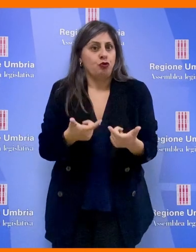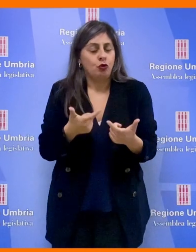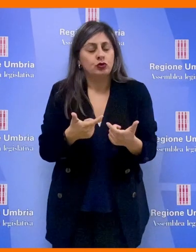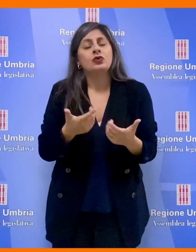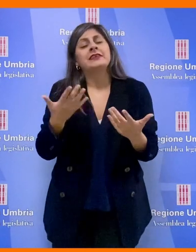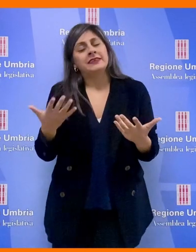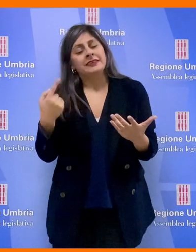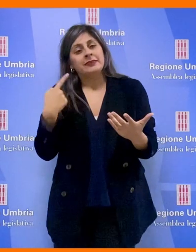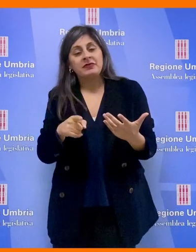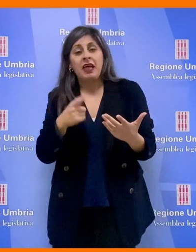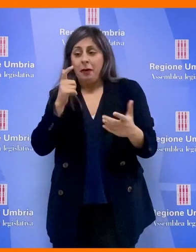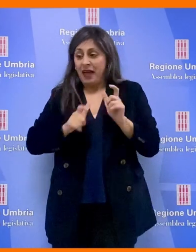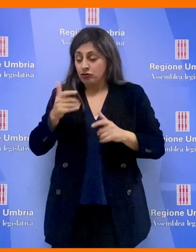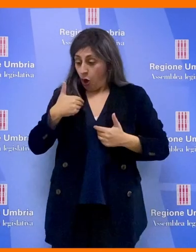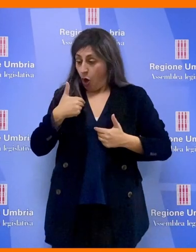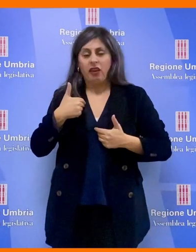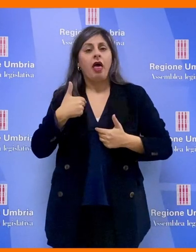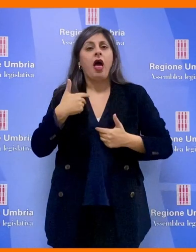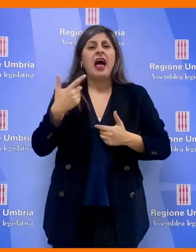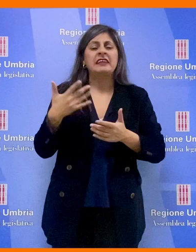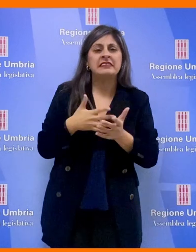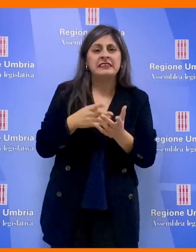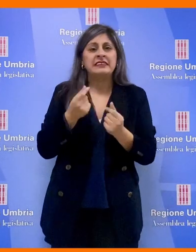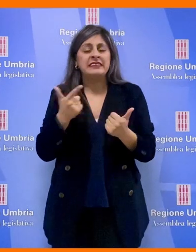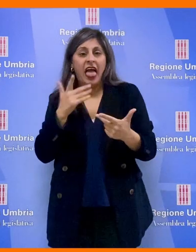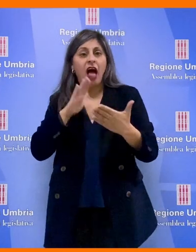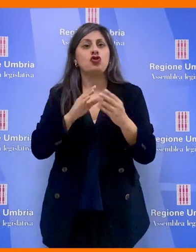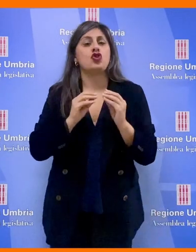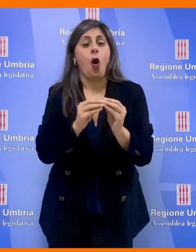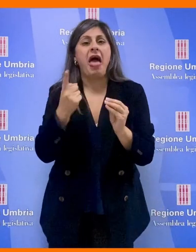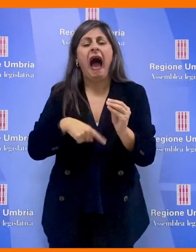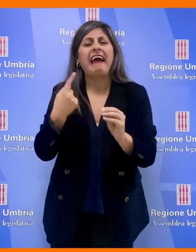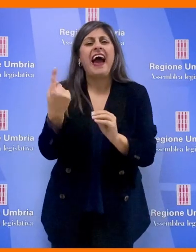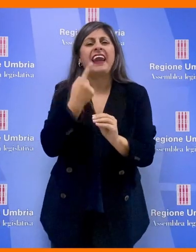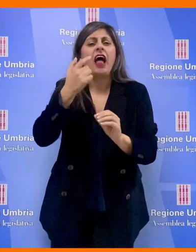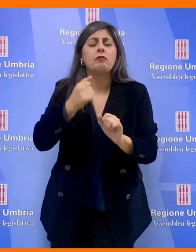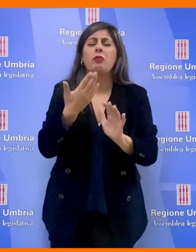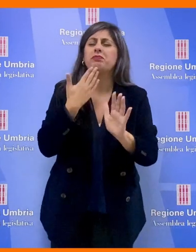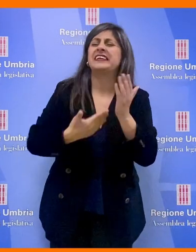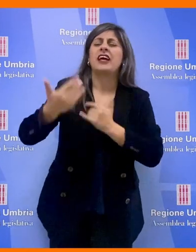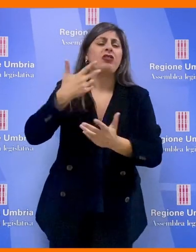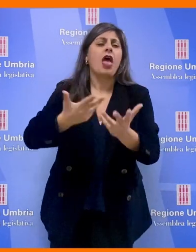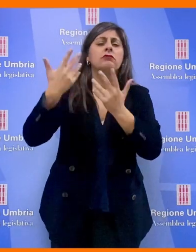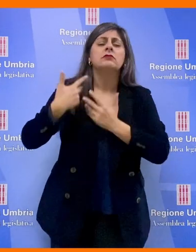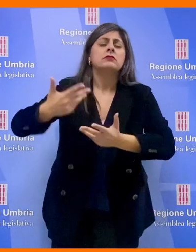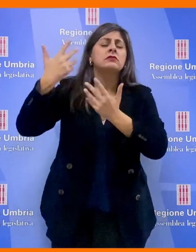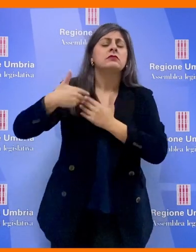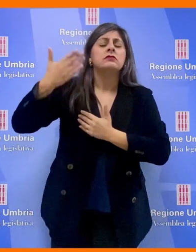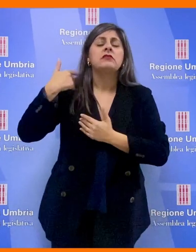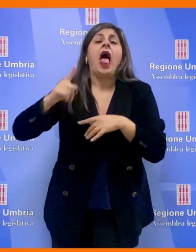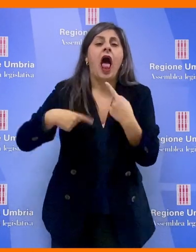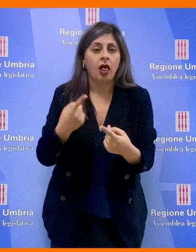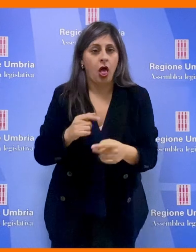difficilmente possono essere affrontati da persone in stato di indigenza anche per reati commessi a distanza di decenni.